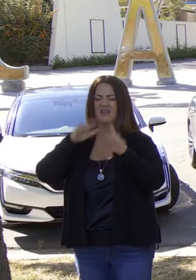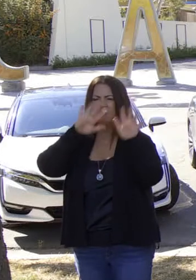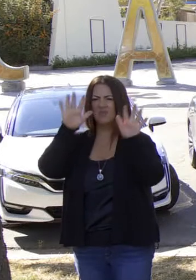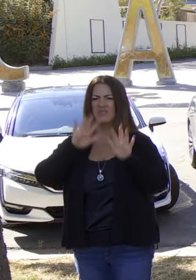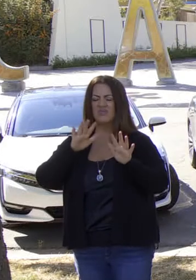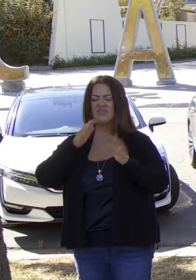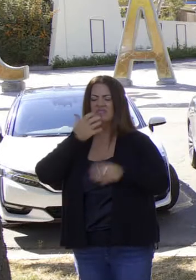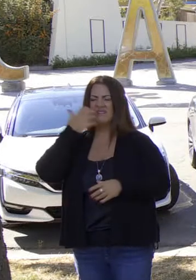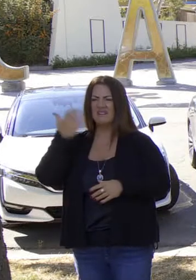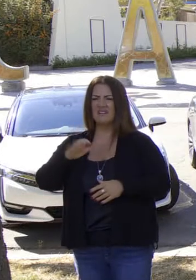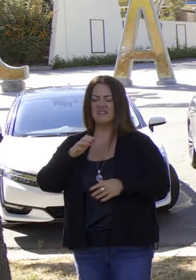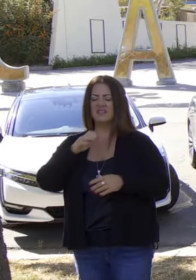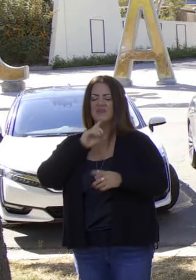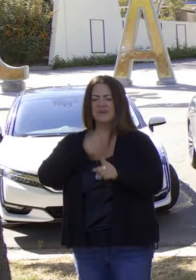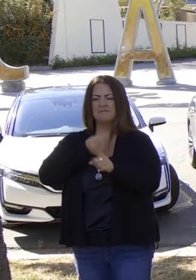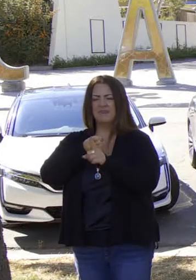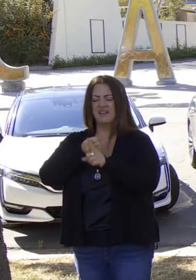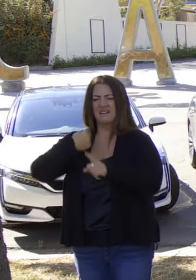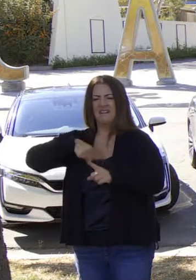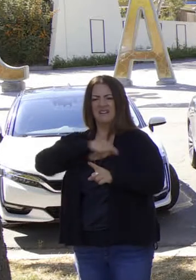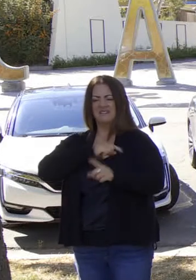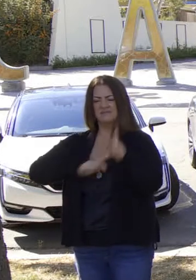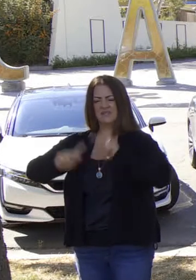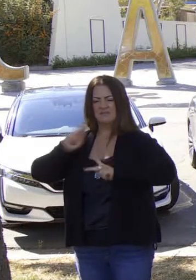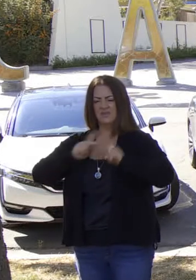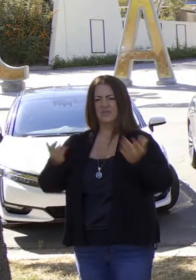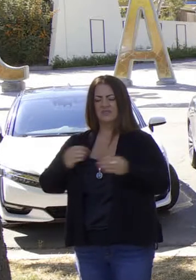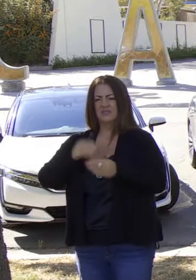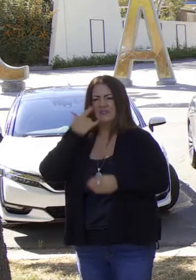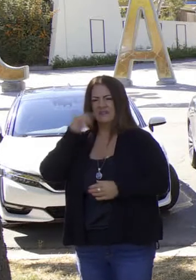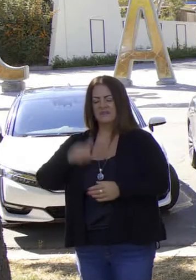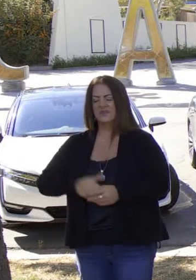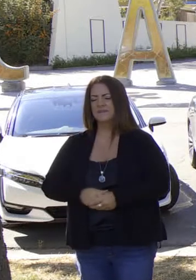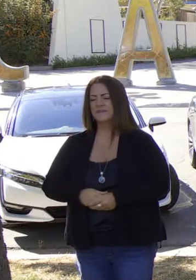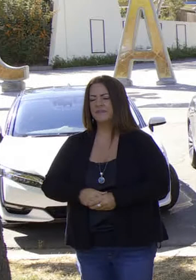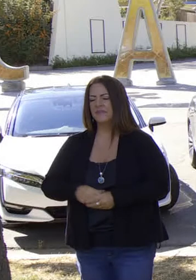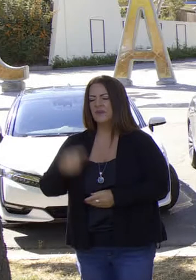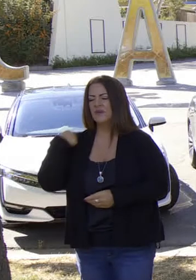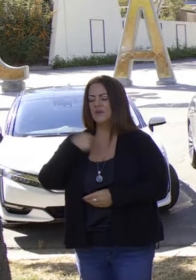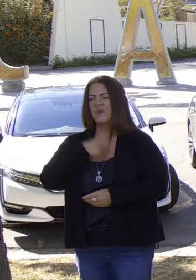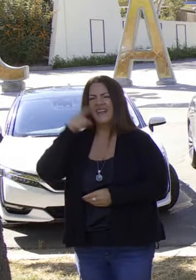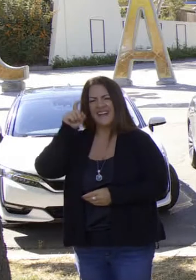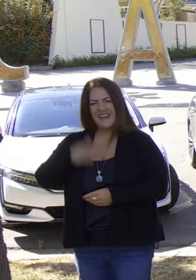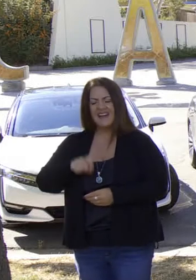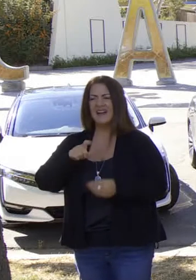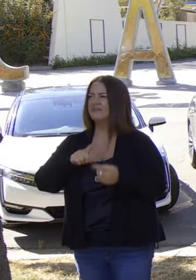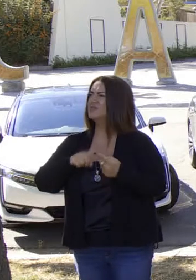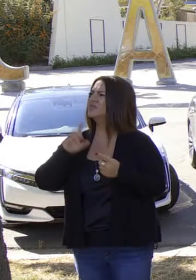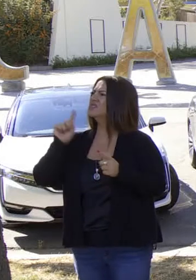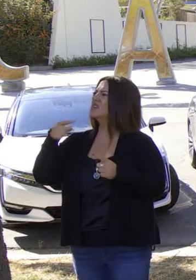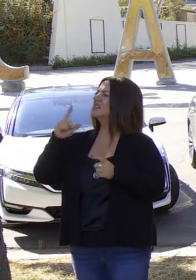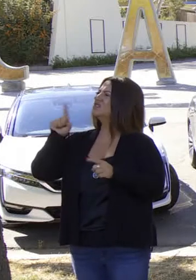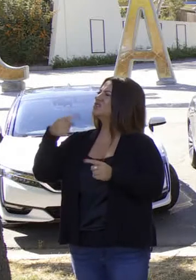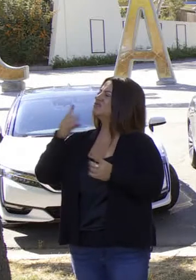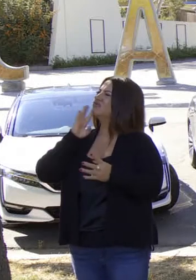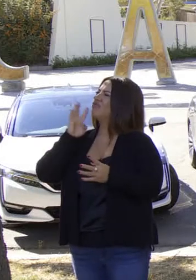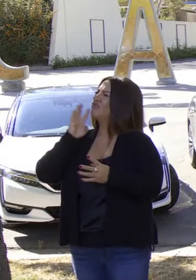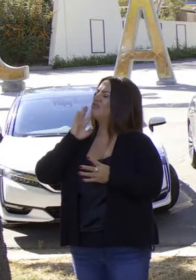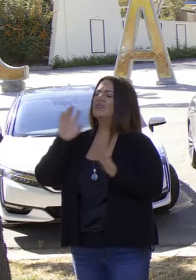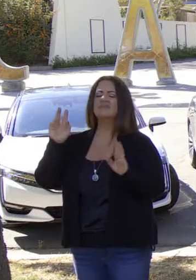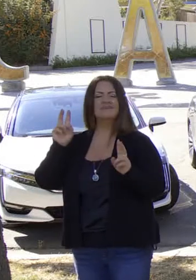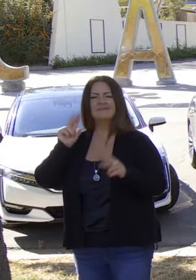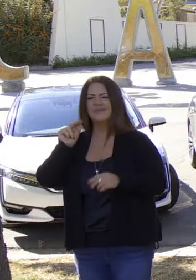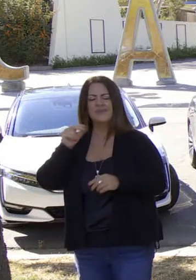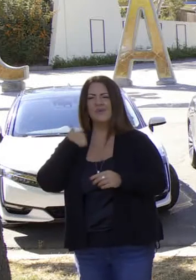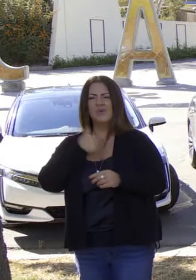de entregar electricidad a los residentes del estado. Y por consecuencia, tenemos que dar más que platitudes. Es